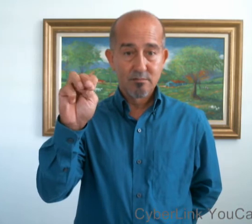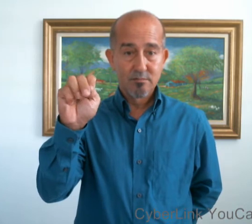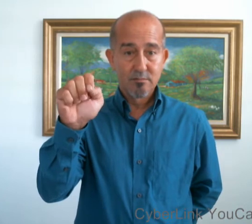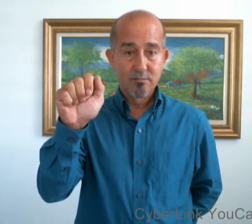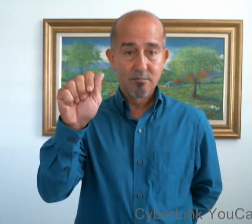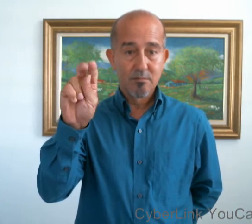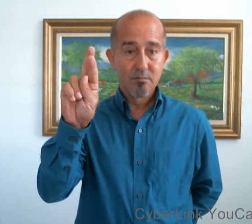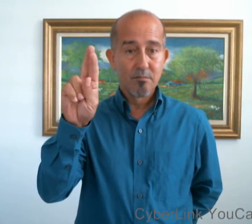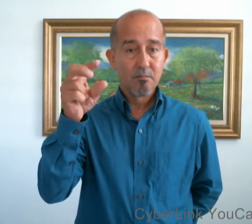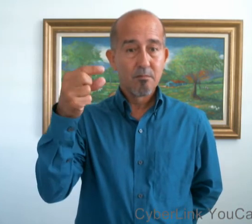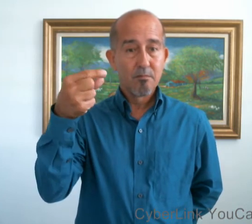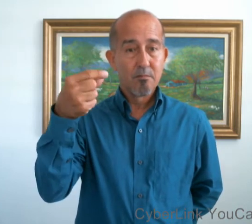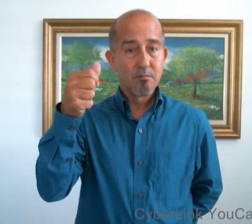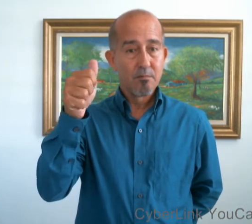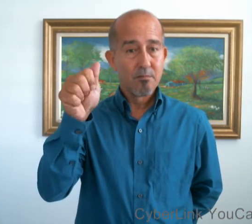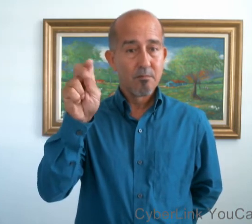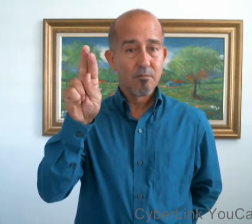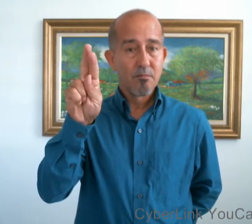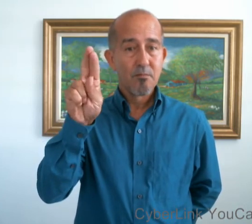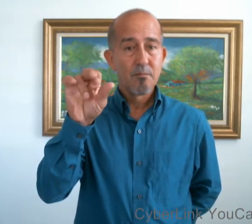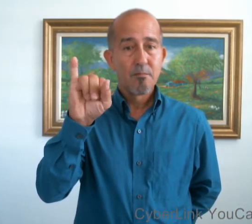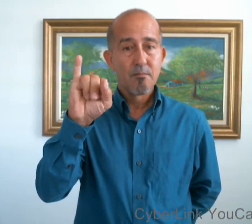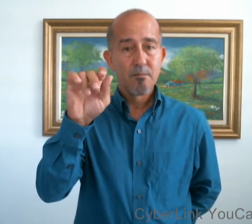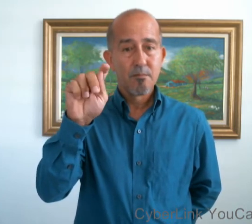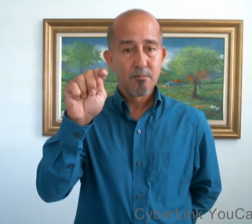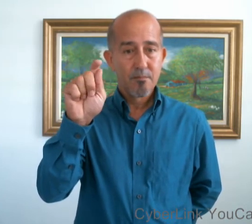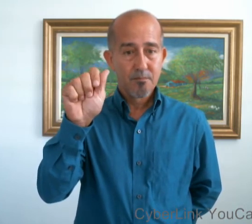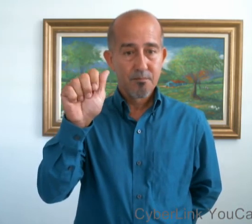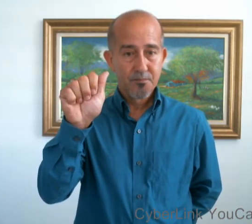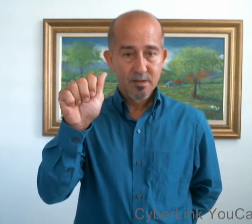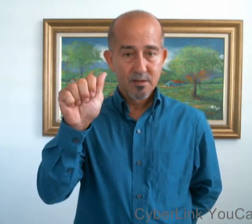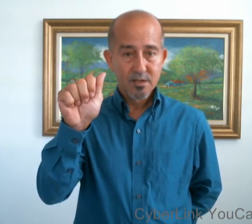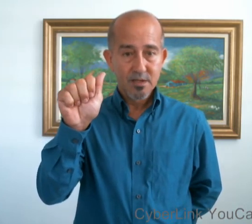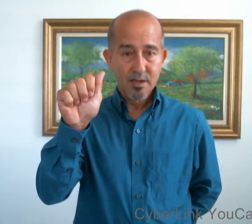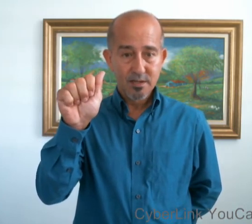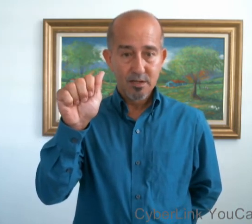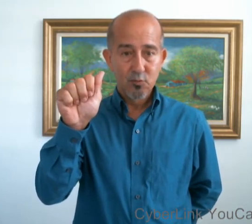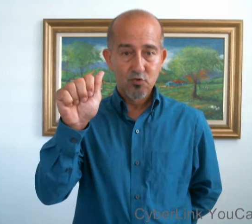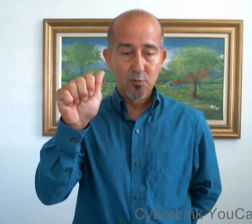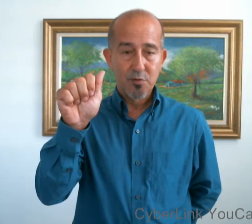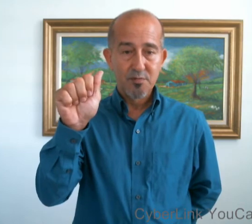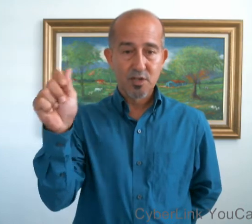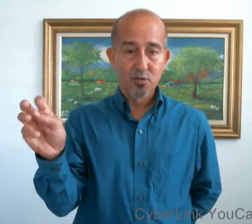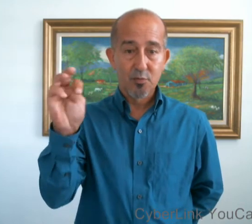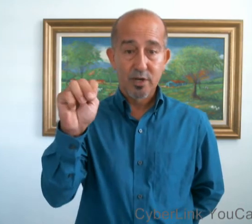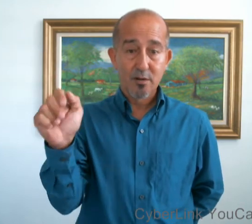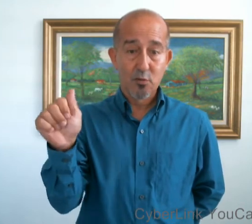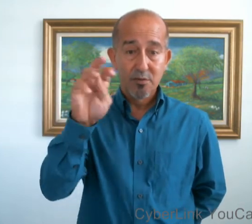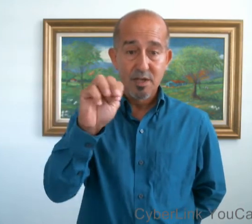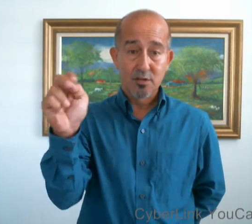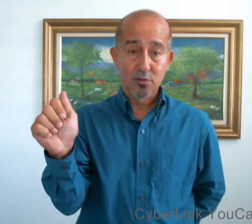sin hacer mucho movimiento, porque el movimiento